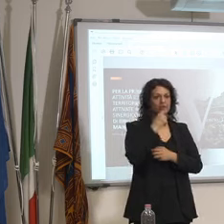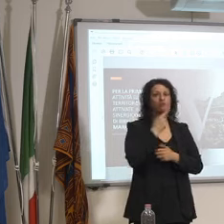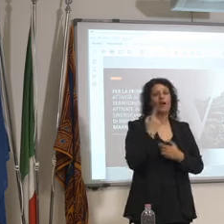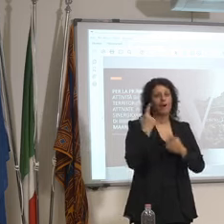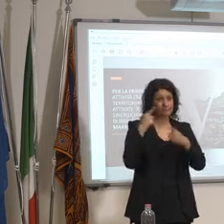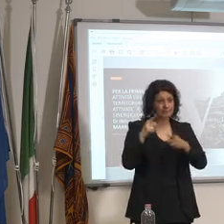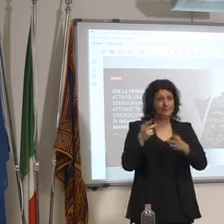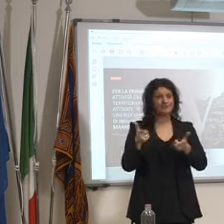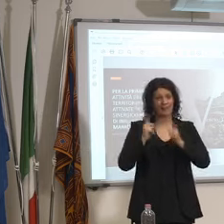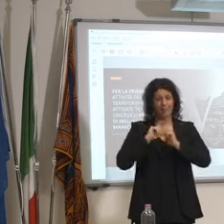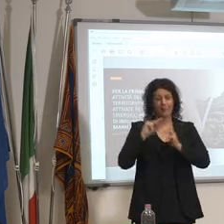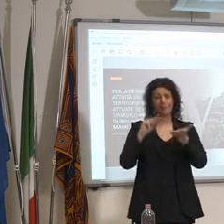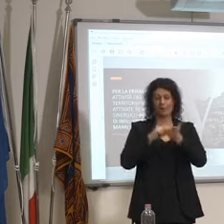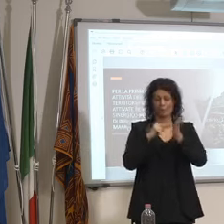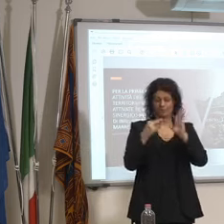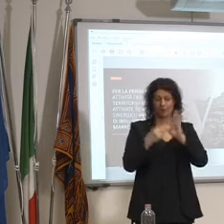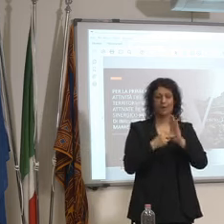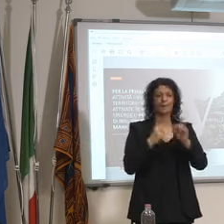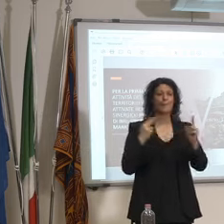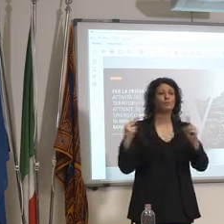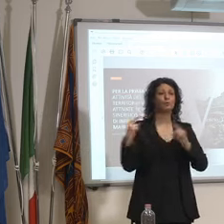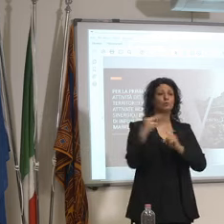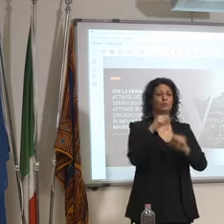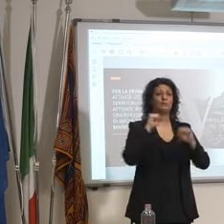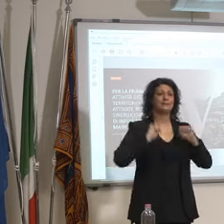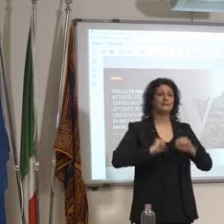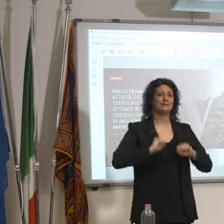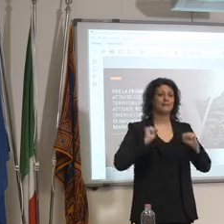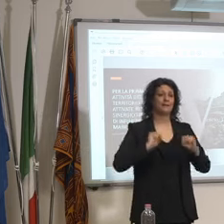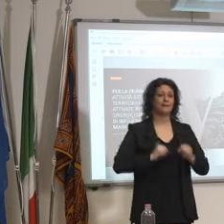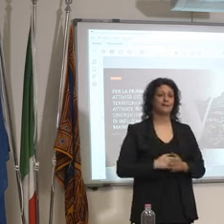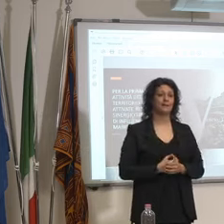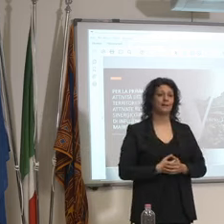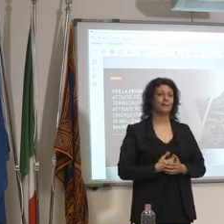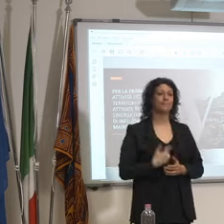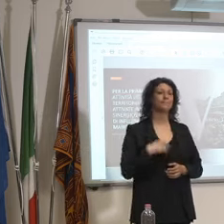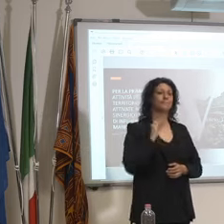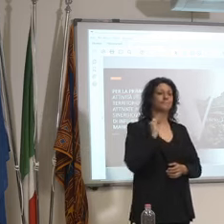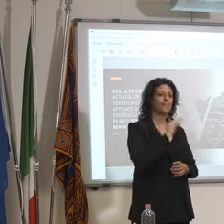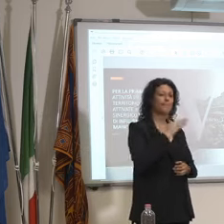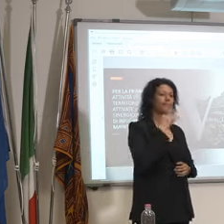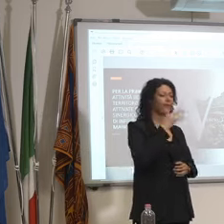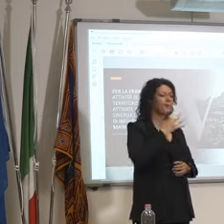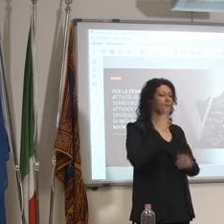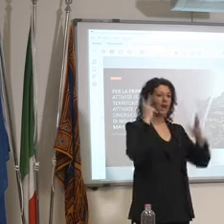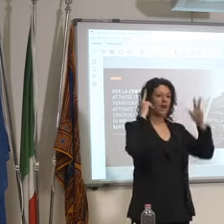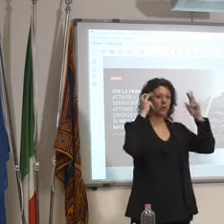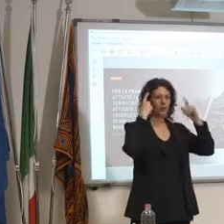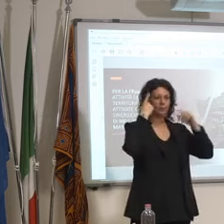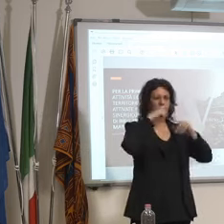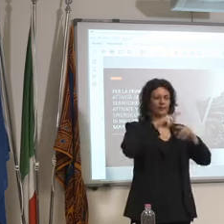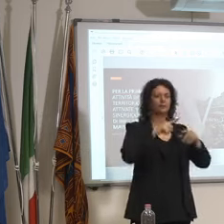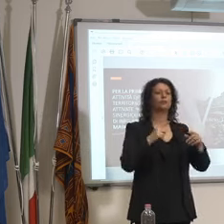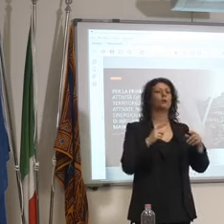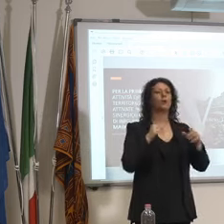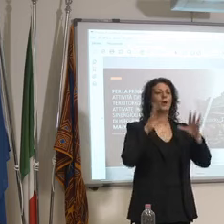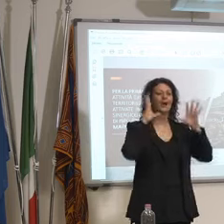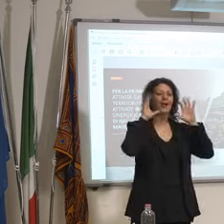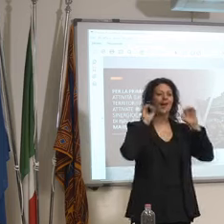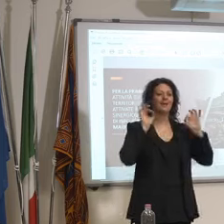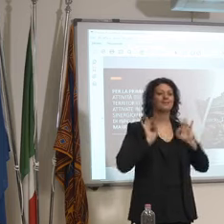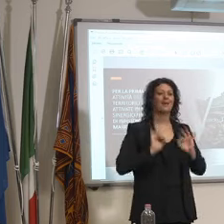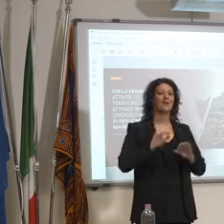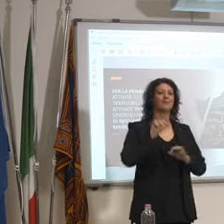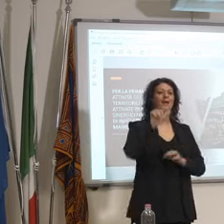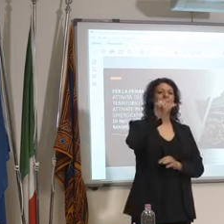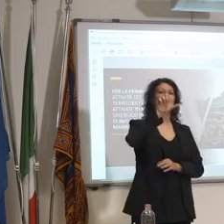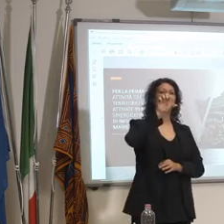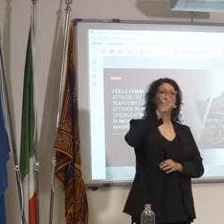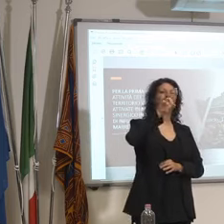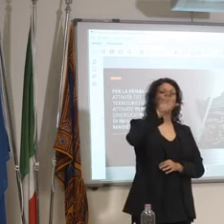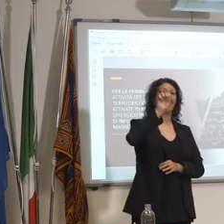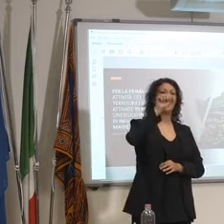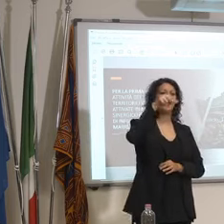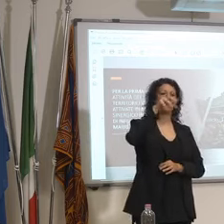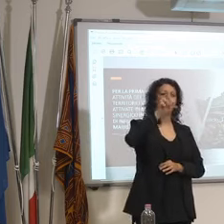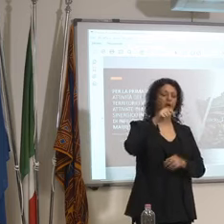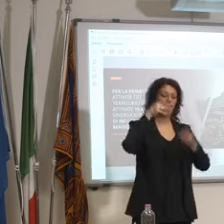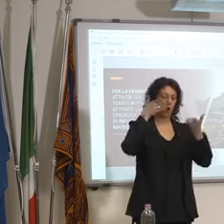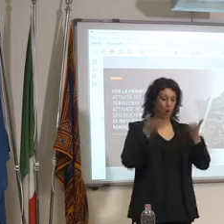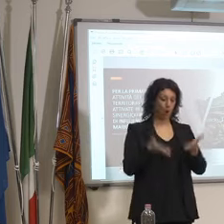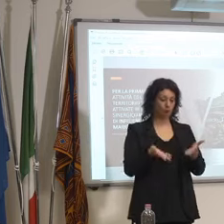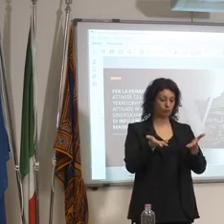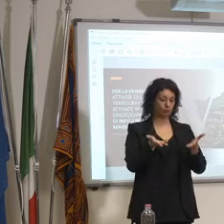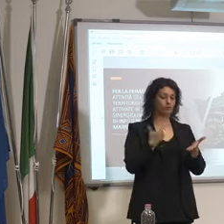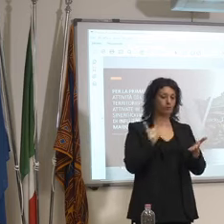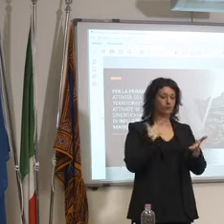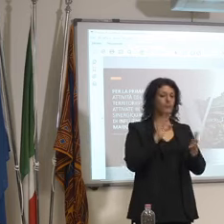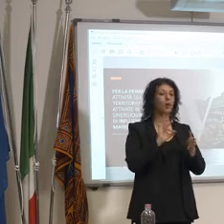Sì Presidente per concludere la questione serena oggi visto che c'è stato un nuovo contagio hanno tenuto i migranti